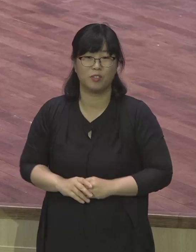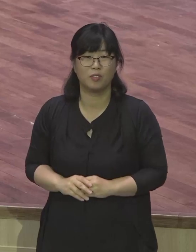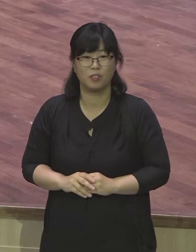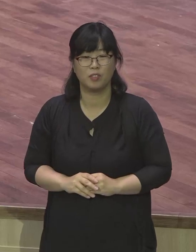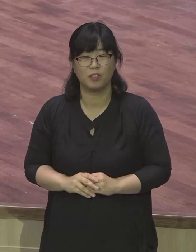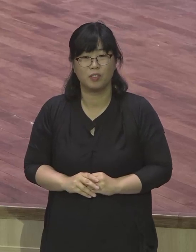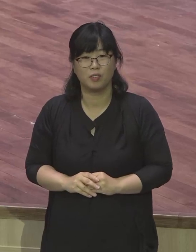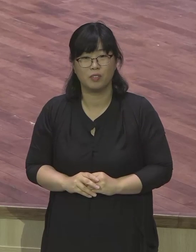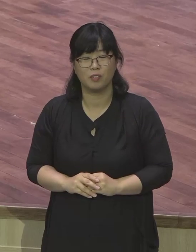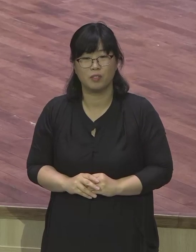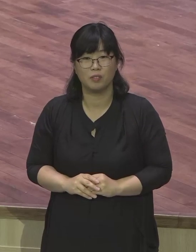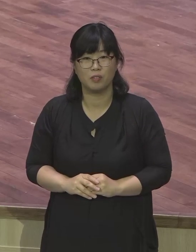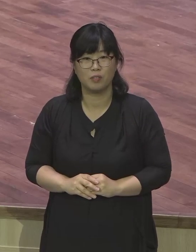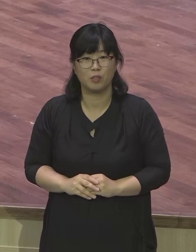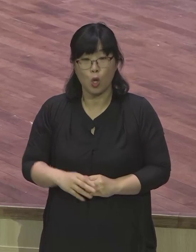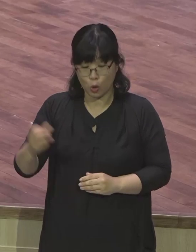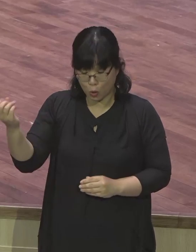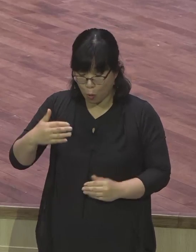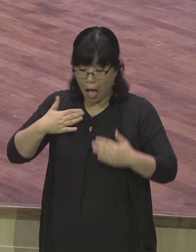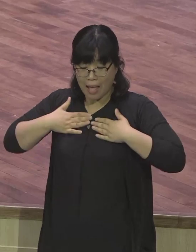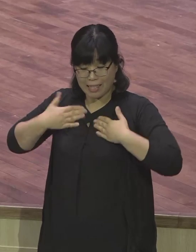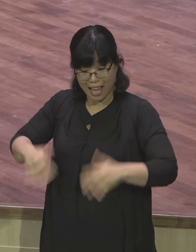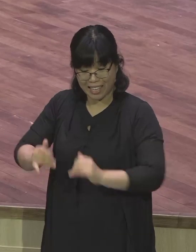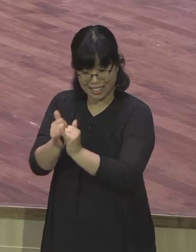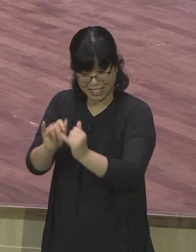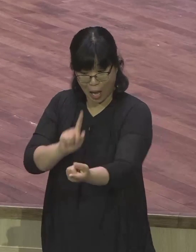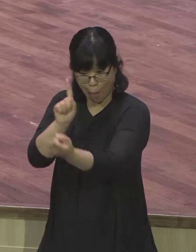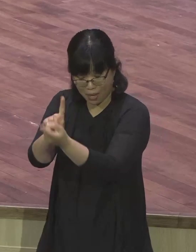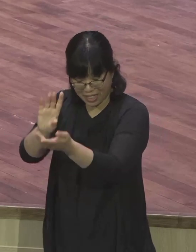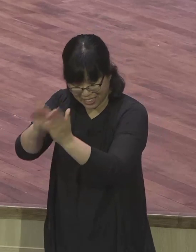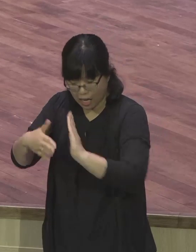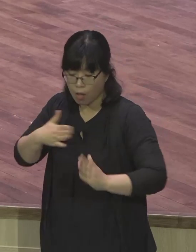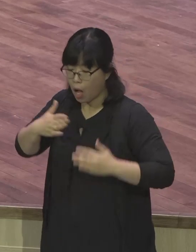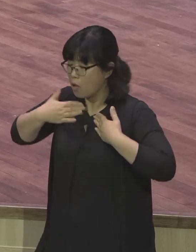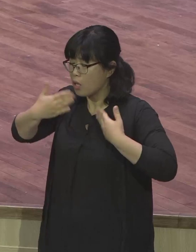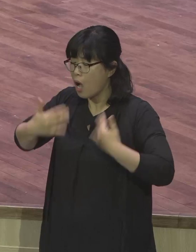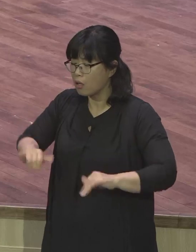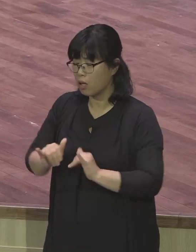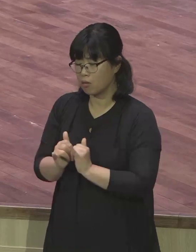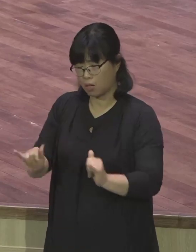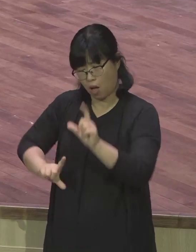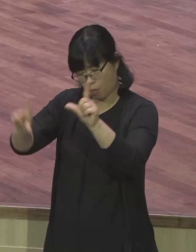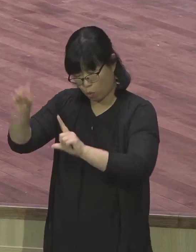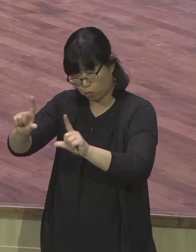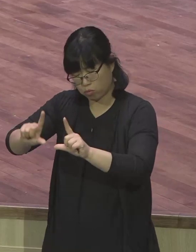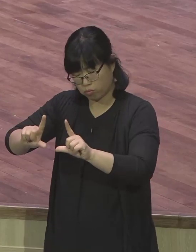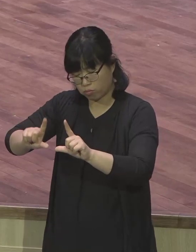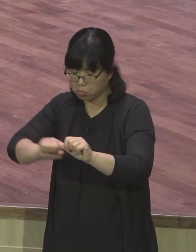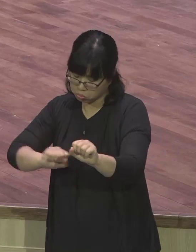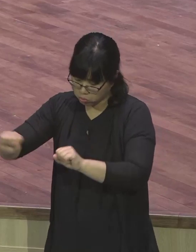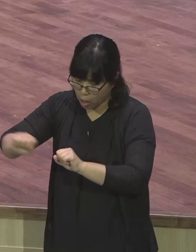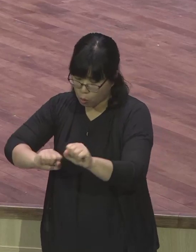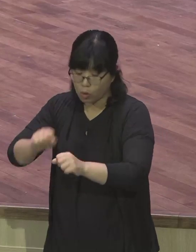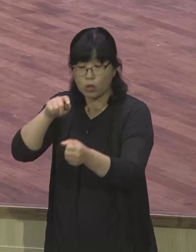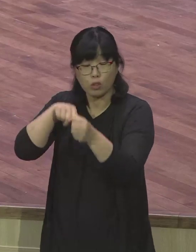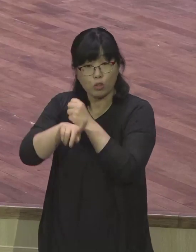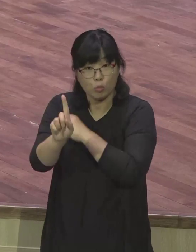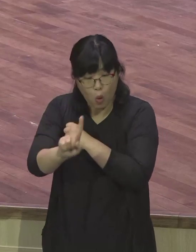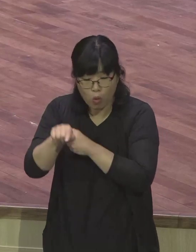얻고자 하며 약한 자들에게 내가 약한 자와 같이 된 것은 약한 자를 얻고자 하며 내가 여러 사람에게 여러